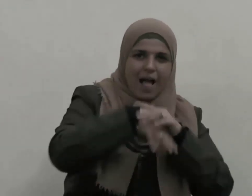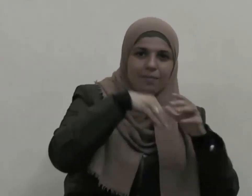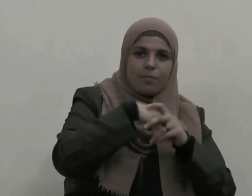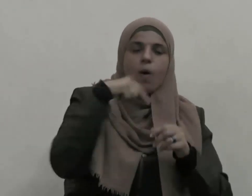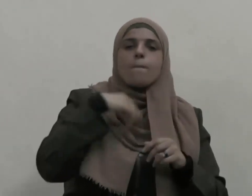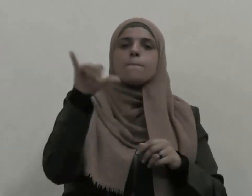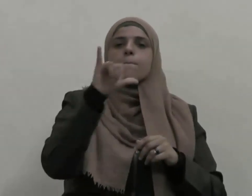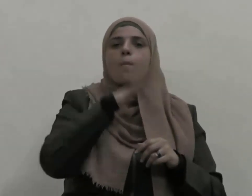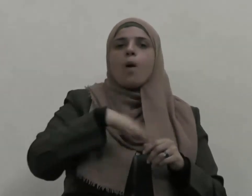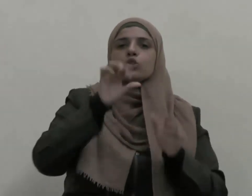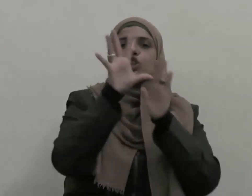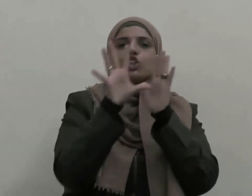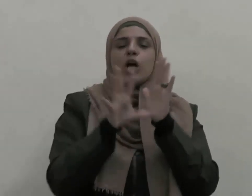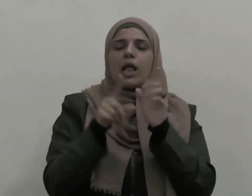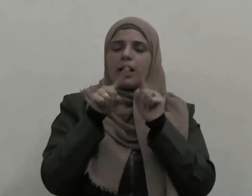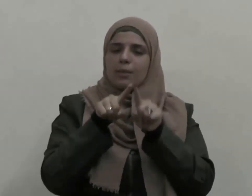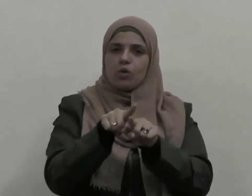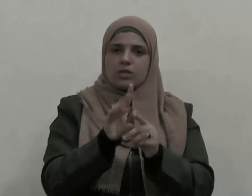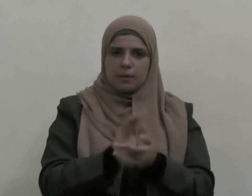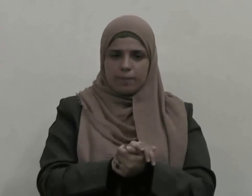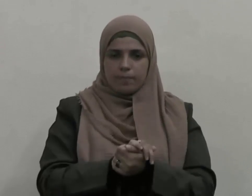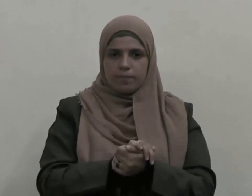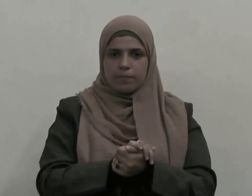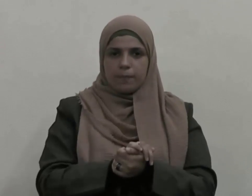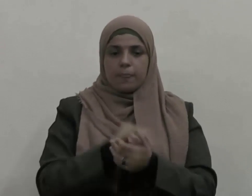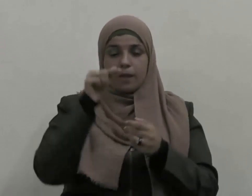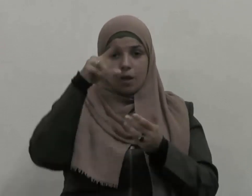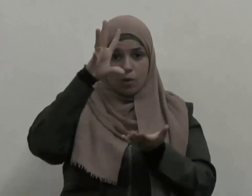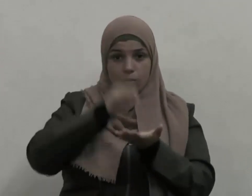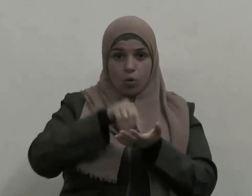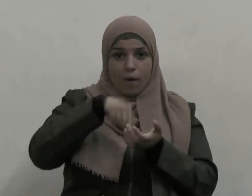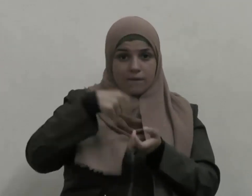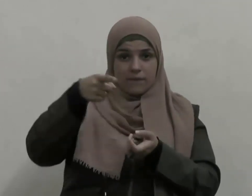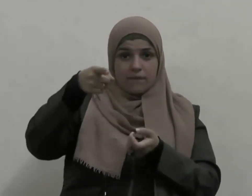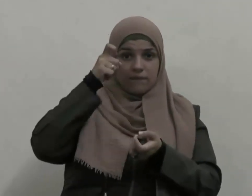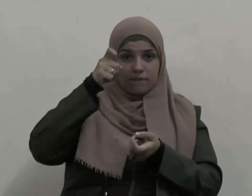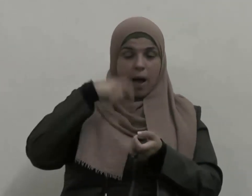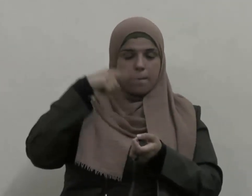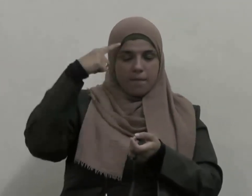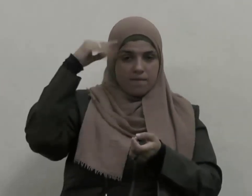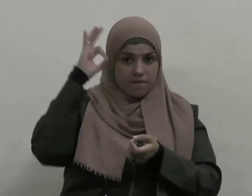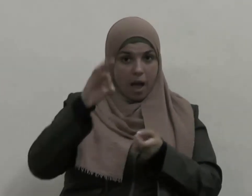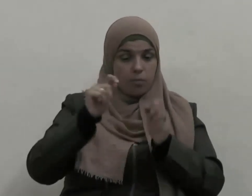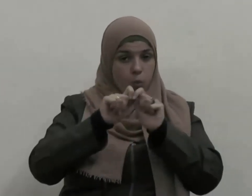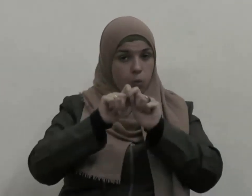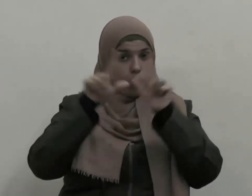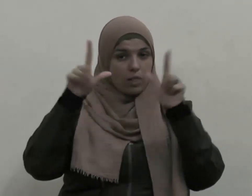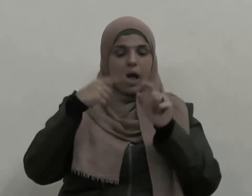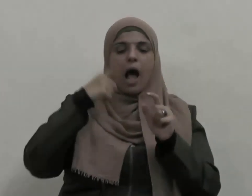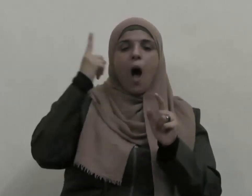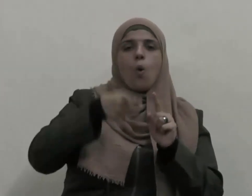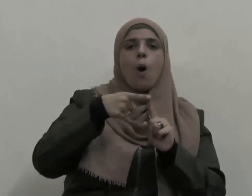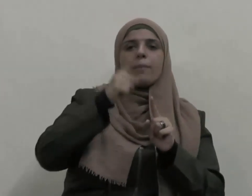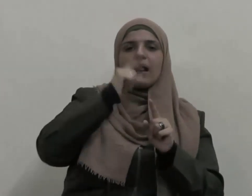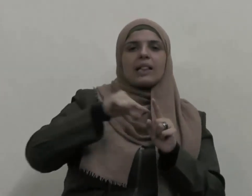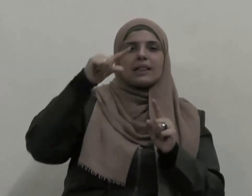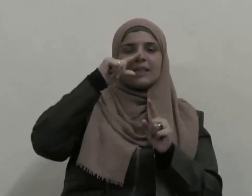وانطلاقا من هذا الفهم المقاصدي لأوامر الدين الحنيف وترتيبا لفقه